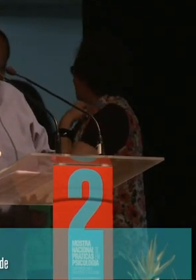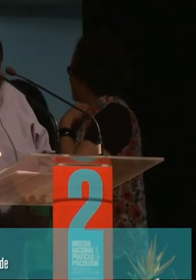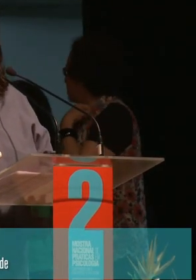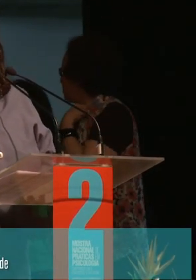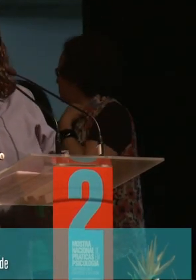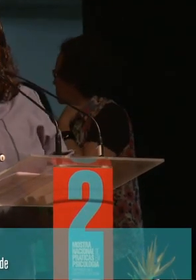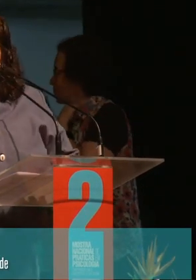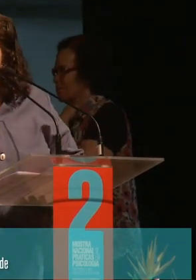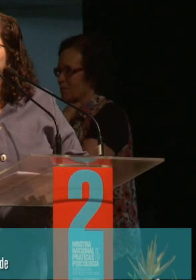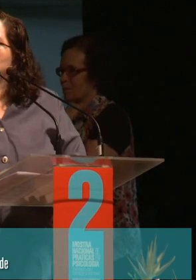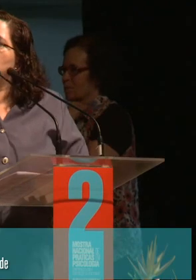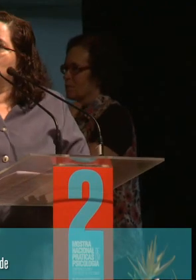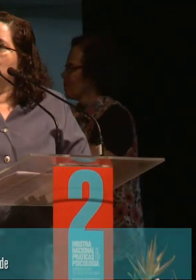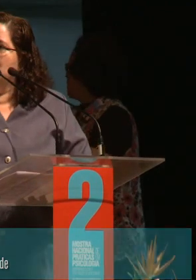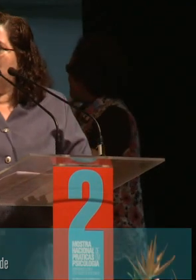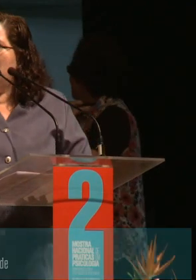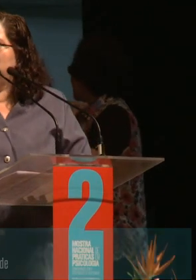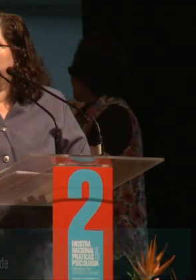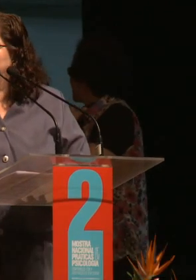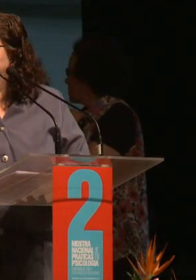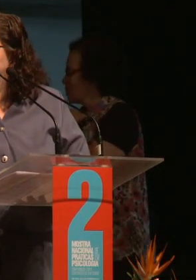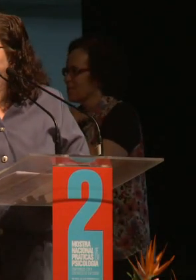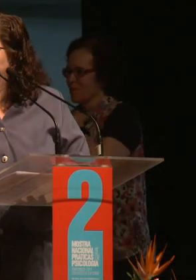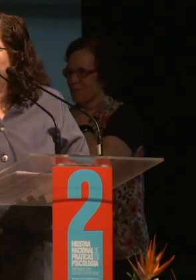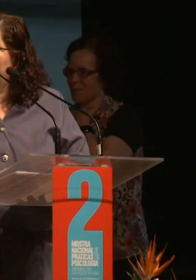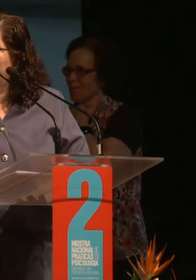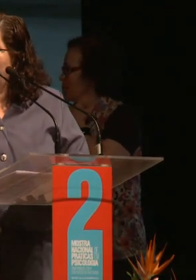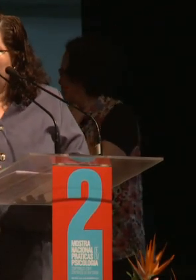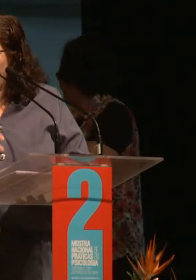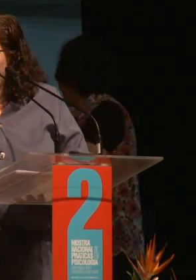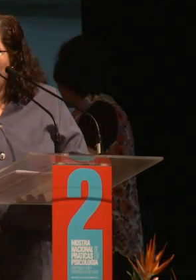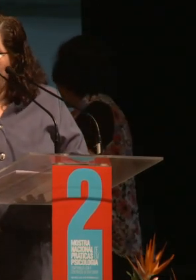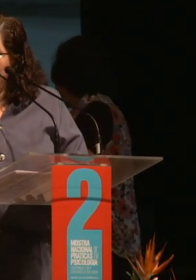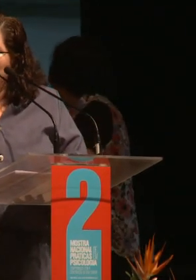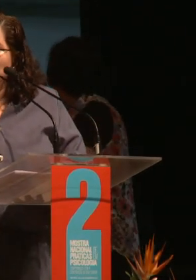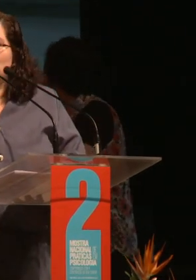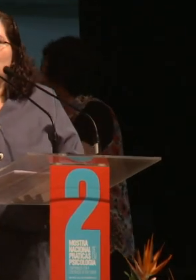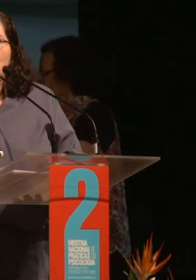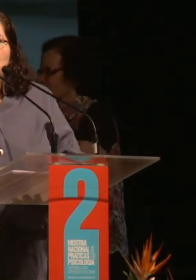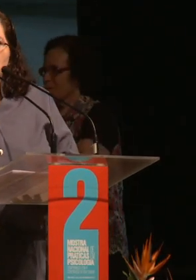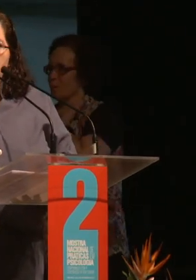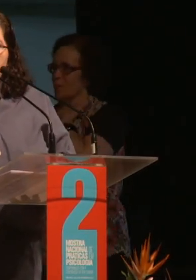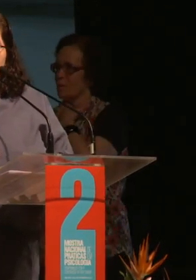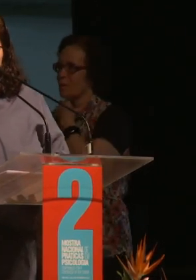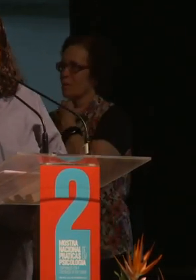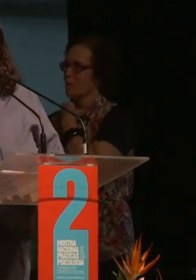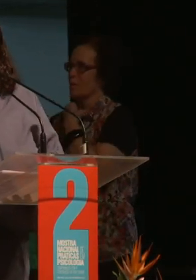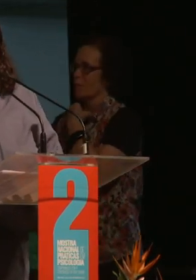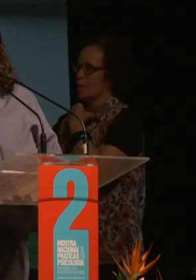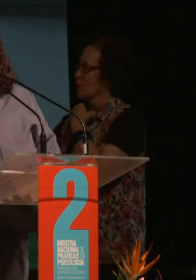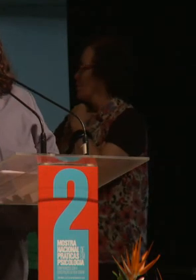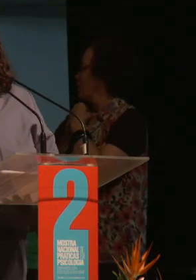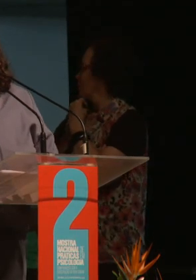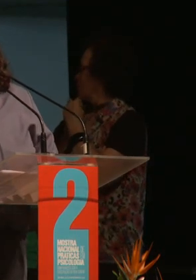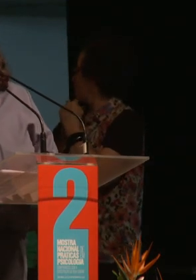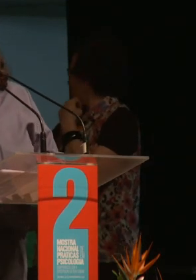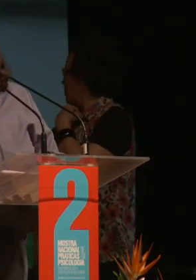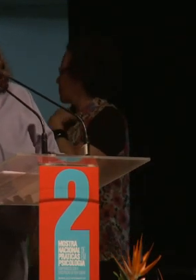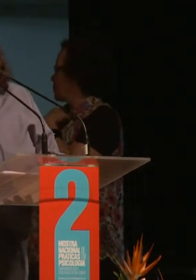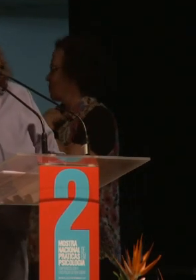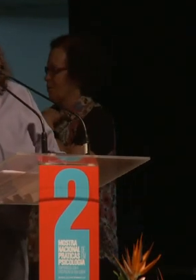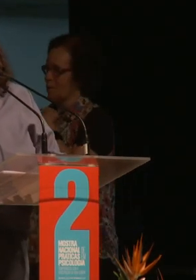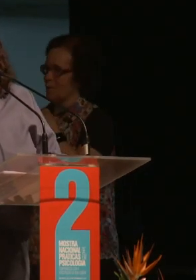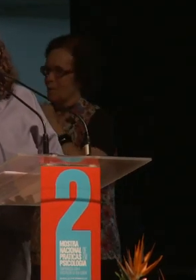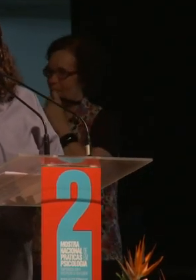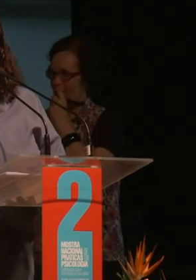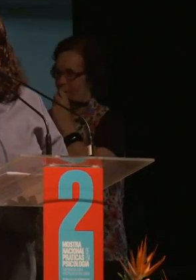nós sempre estivemos juntos, não é? Em momentos diversos. Essa categoria é